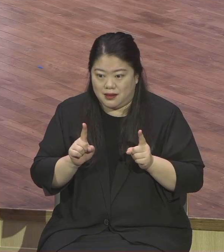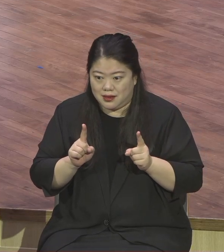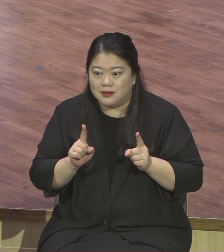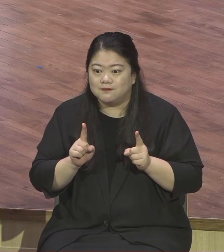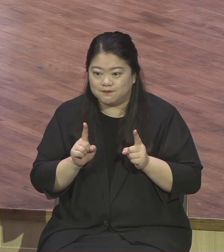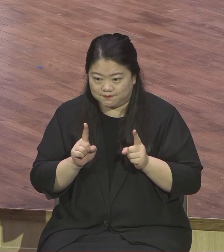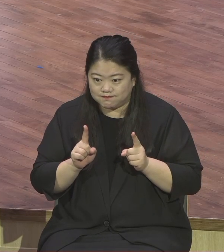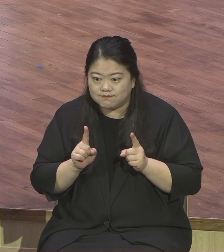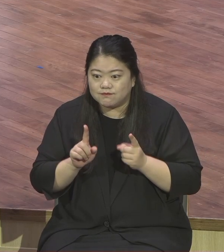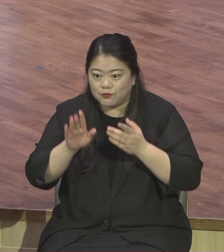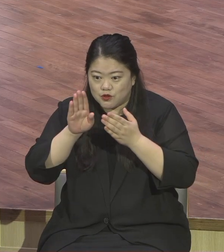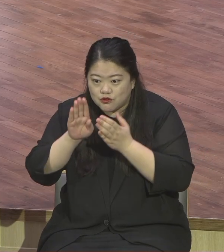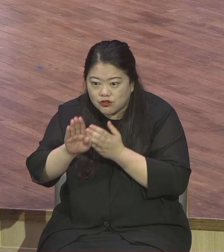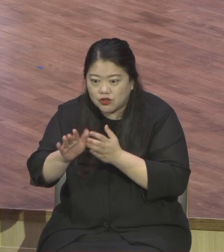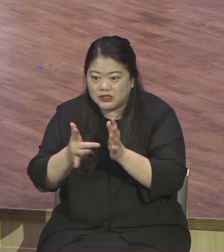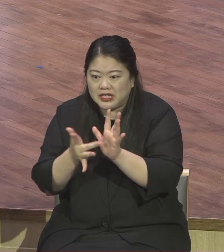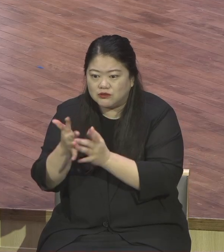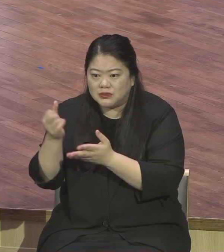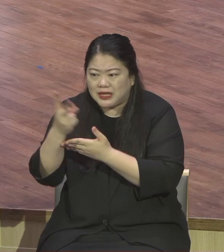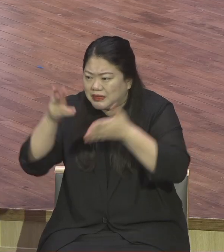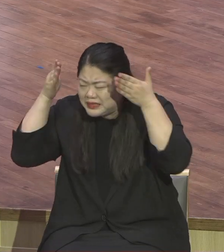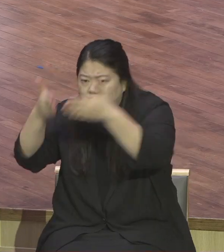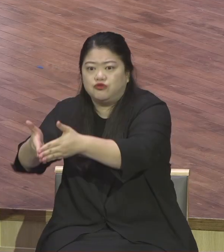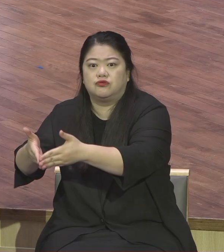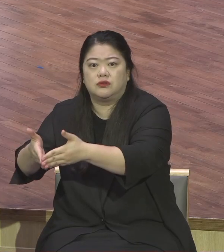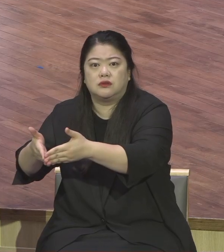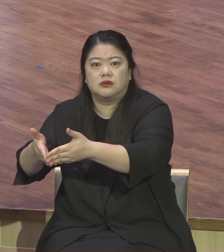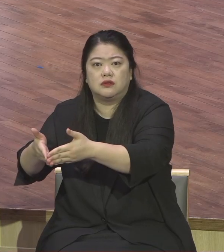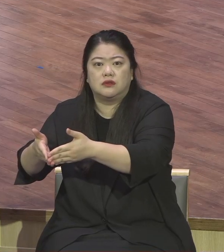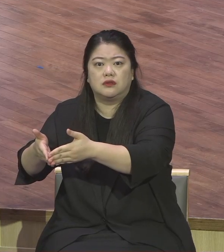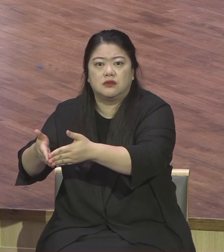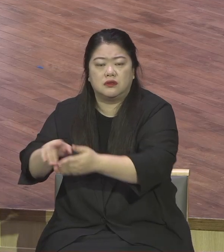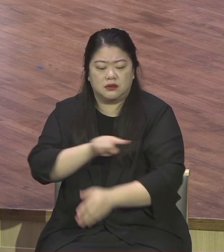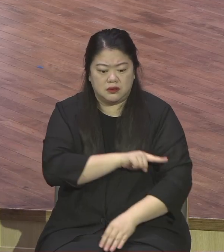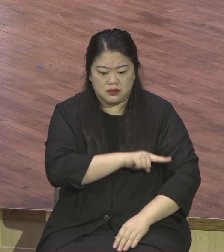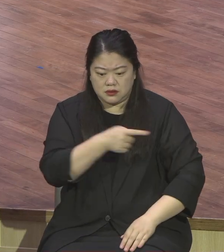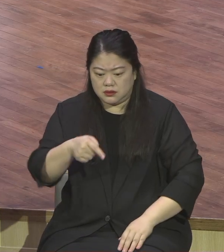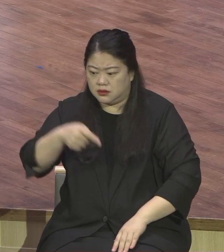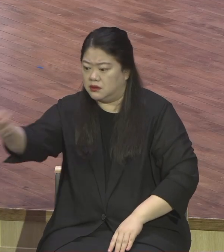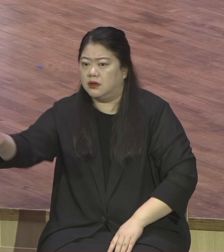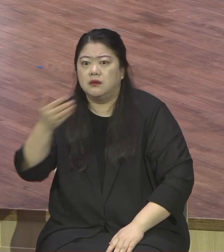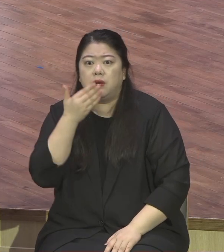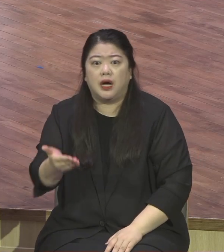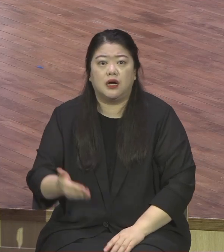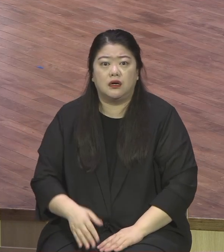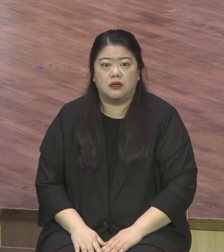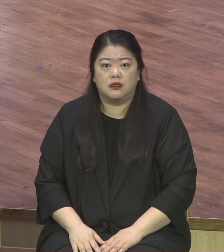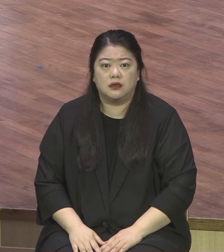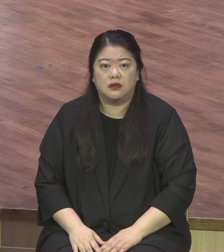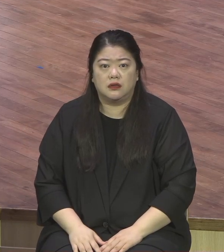안에 있으면 우리가 어떤 상황 속에서도 좌절하지 않고 포기하지 않고 낙심하지 않고